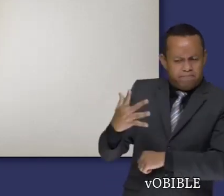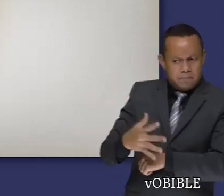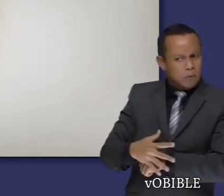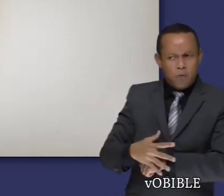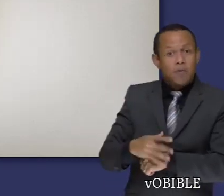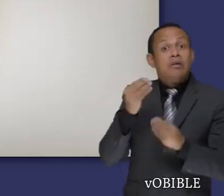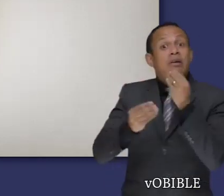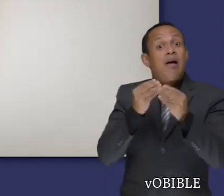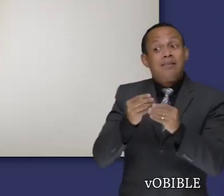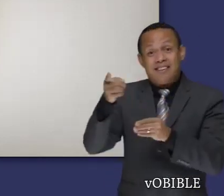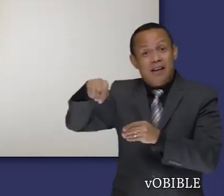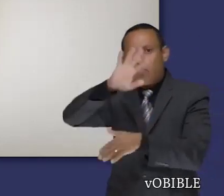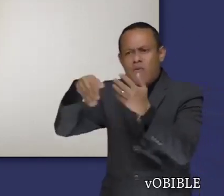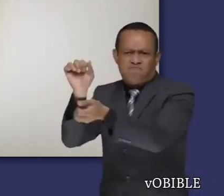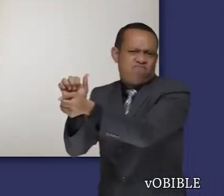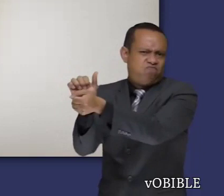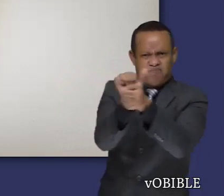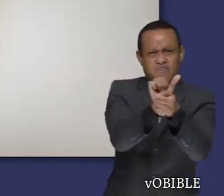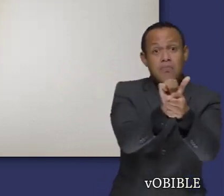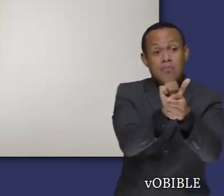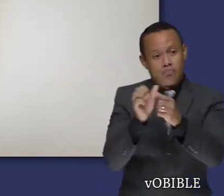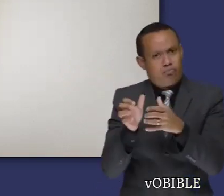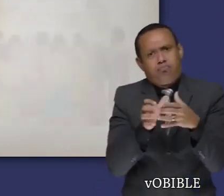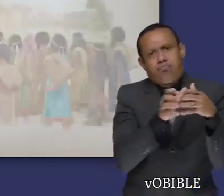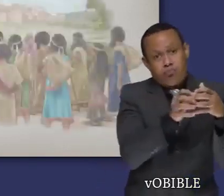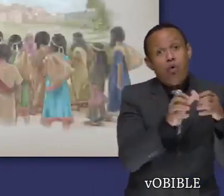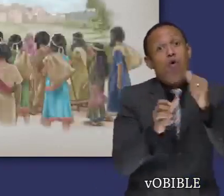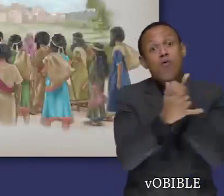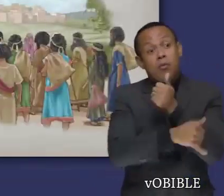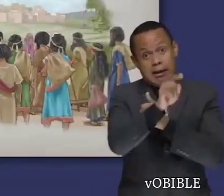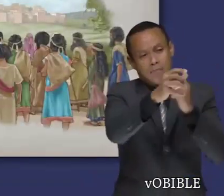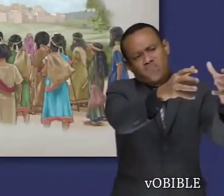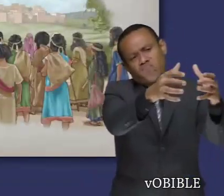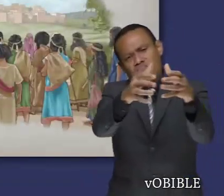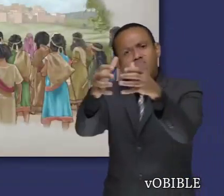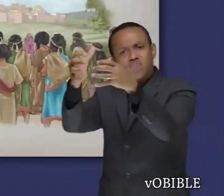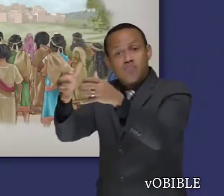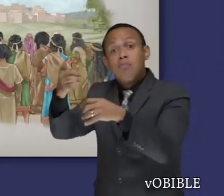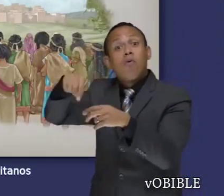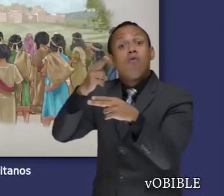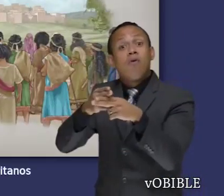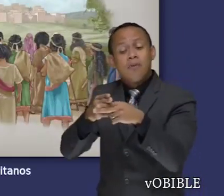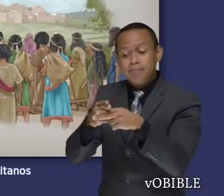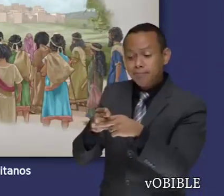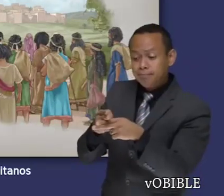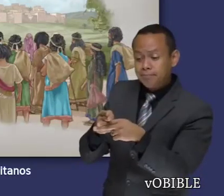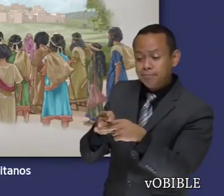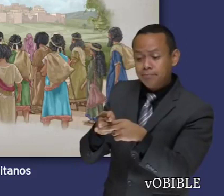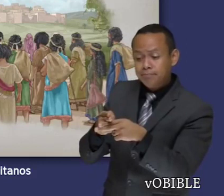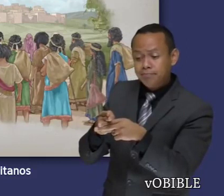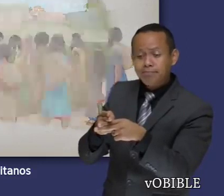conquistadas y mandaban a extranjeros a vivir allí. A los que empezaron a vivir en Samaria, se los llegó a conocer como